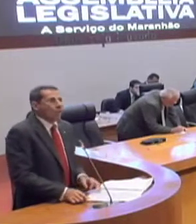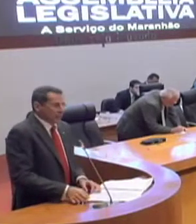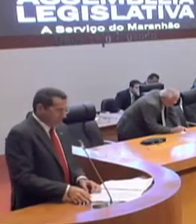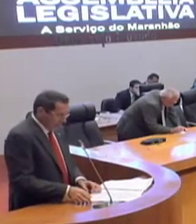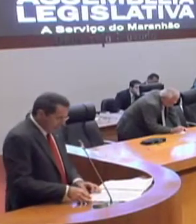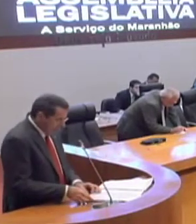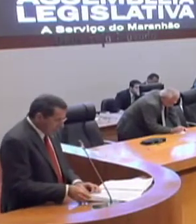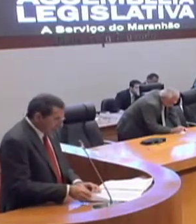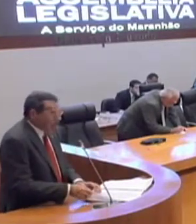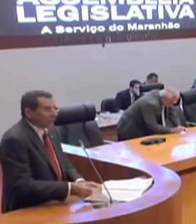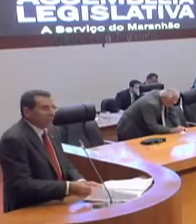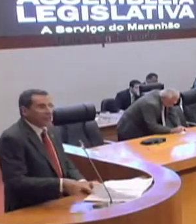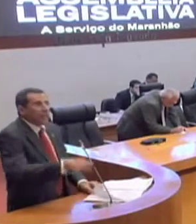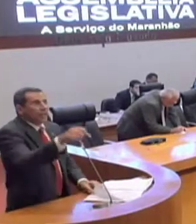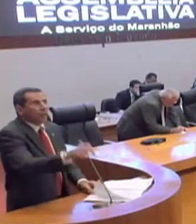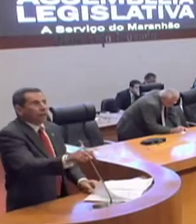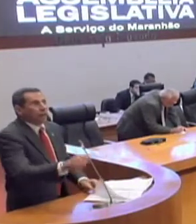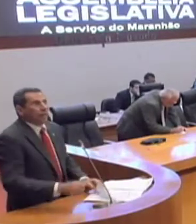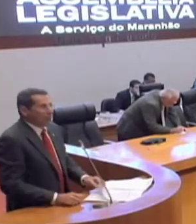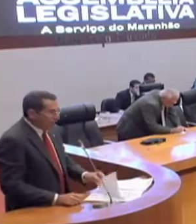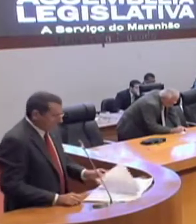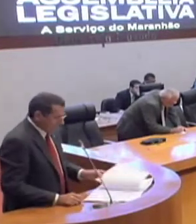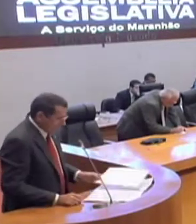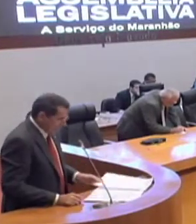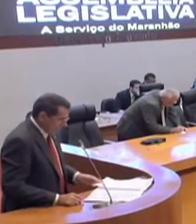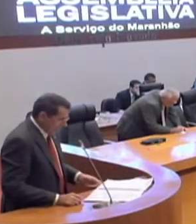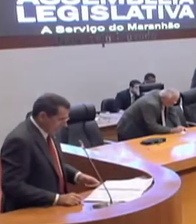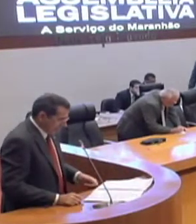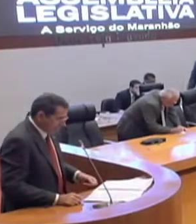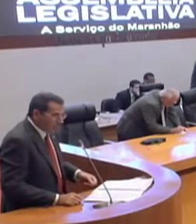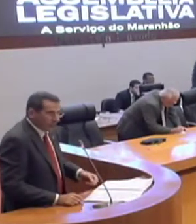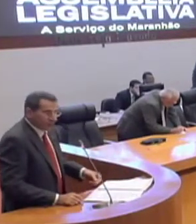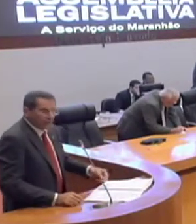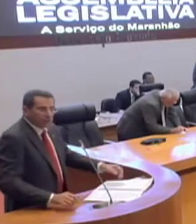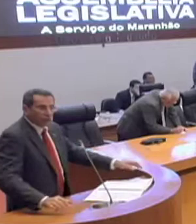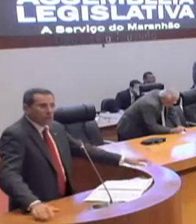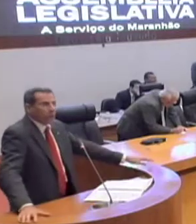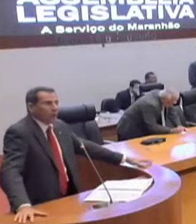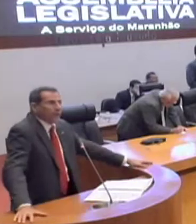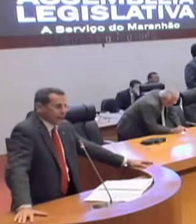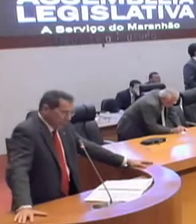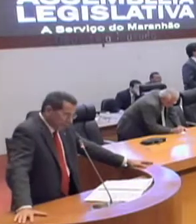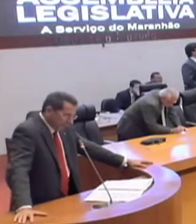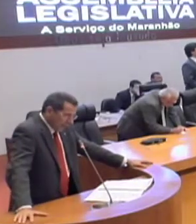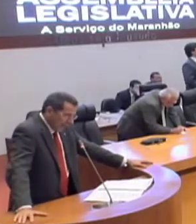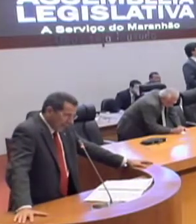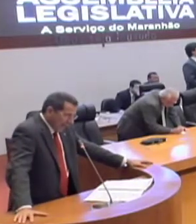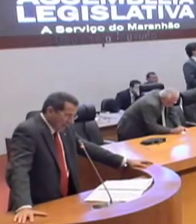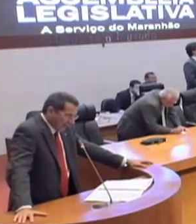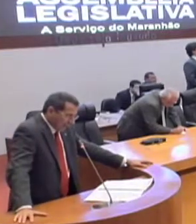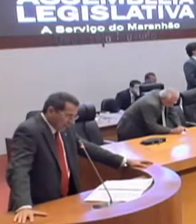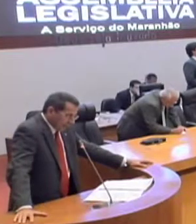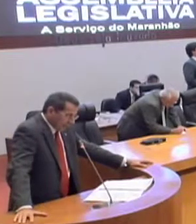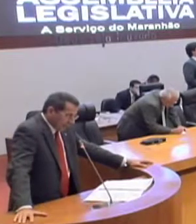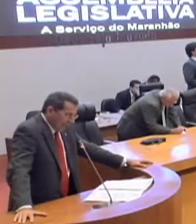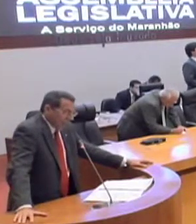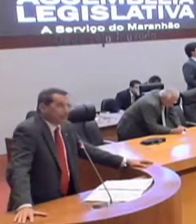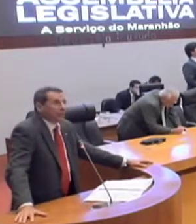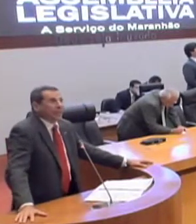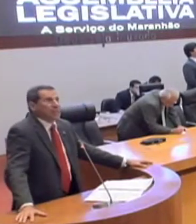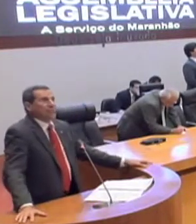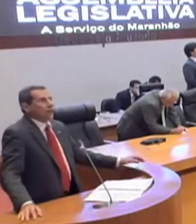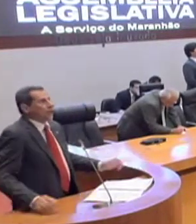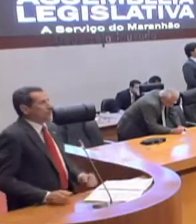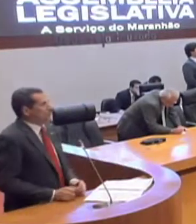algumas mais importantes, que foram aprovadas aqui nessa Casa. Cito nesse momento a lei da